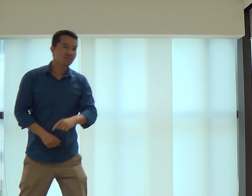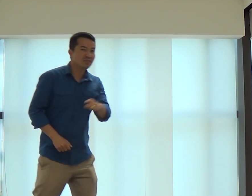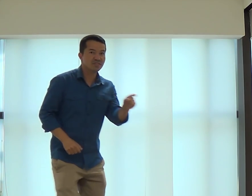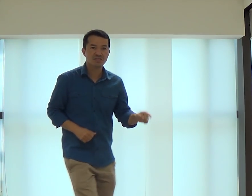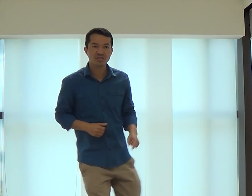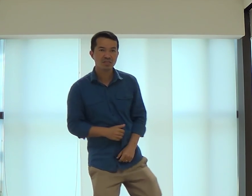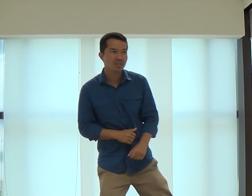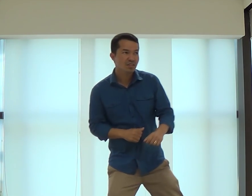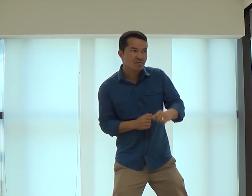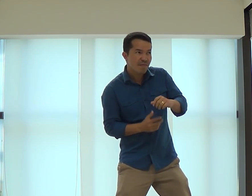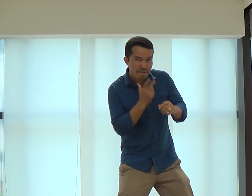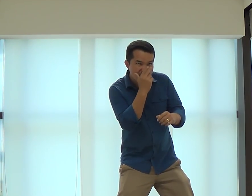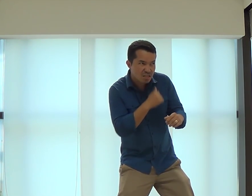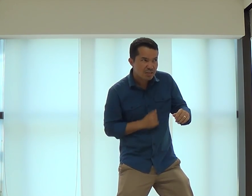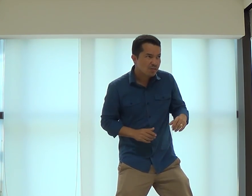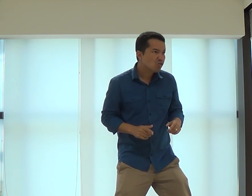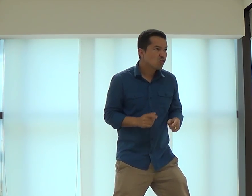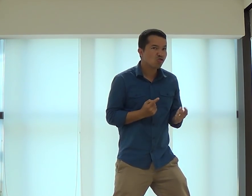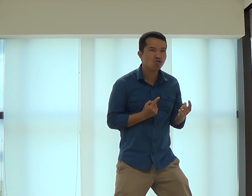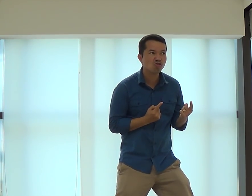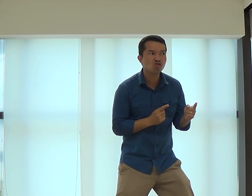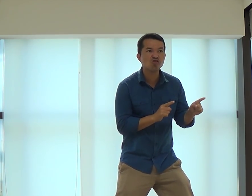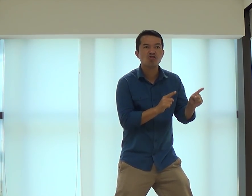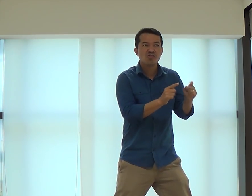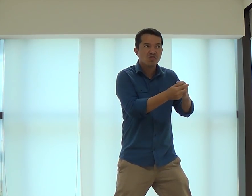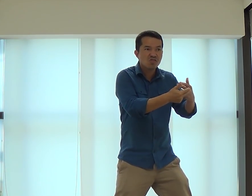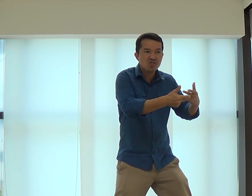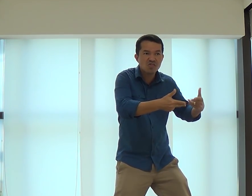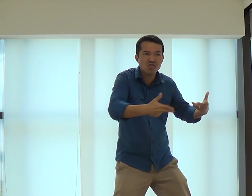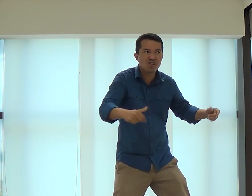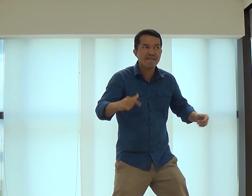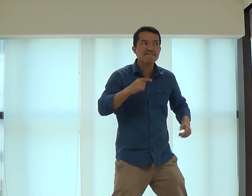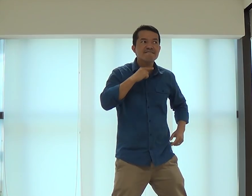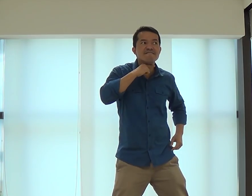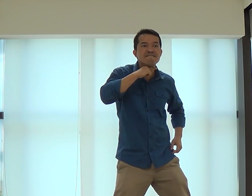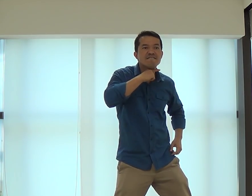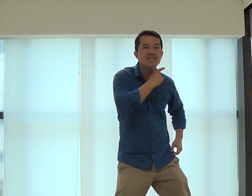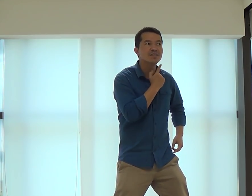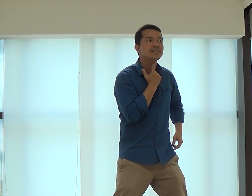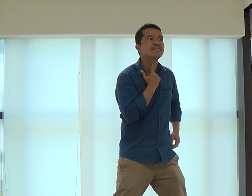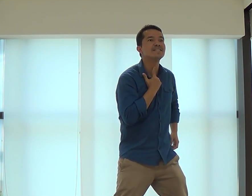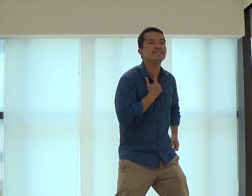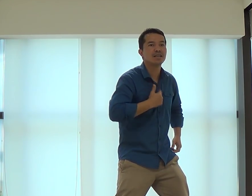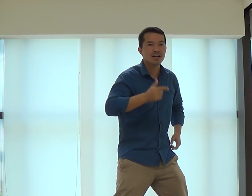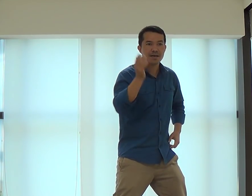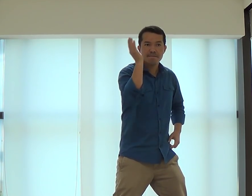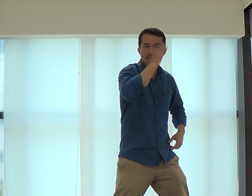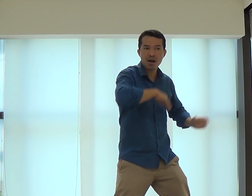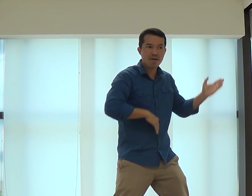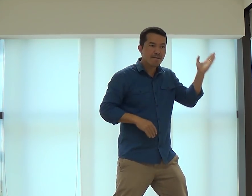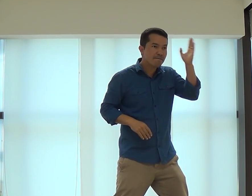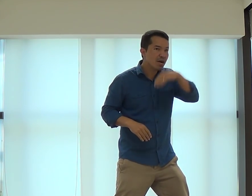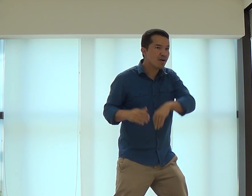Né? Fazendo tantas coisas erradas. Parece que ele, né? Induzindo aos desejos, né? Da